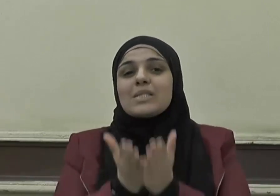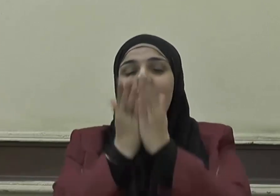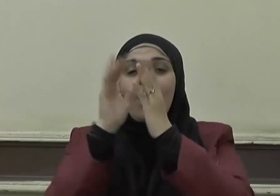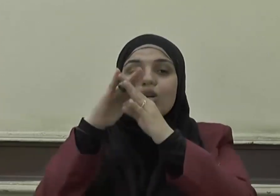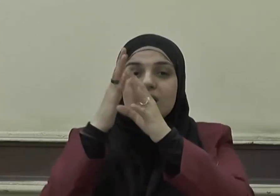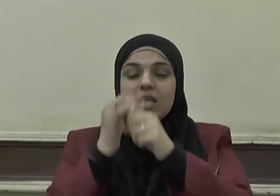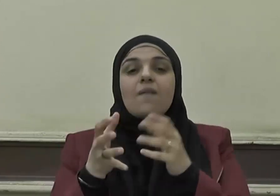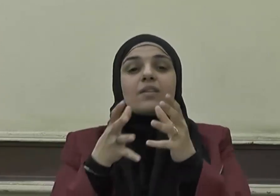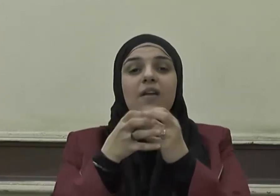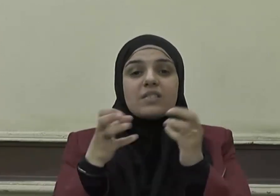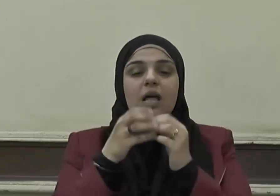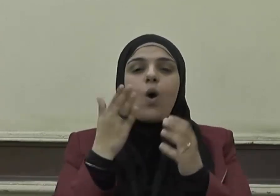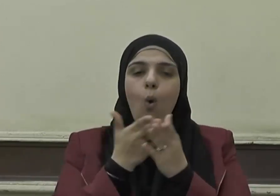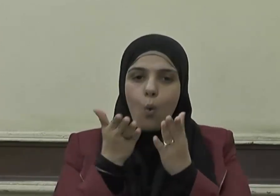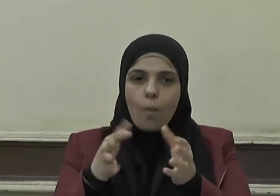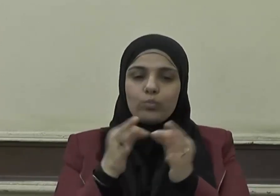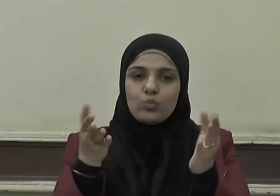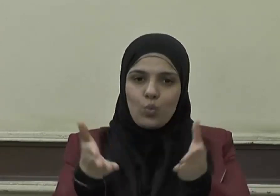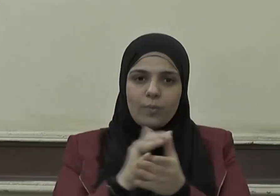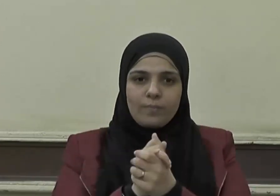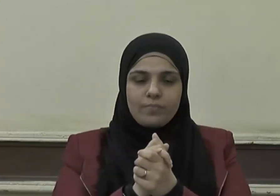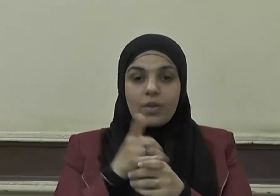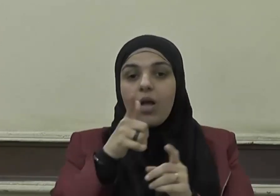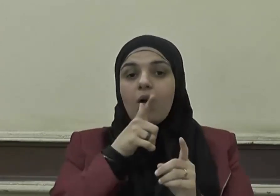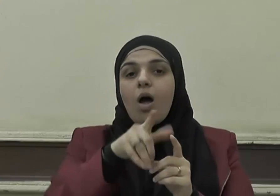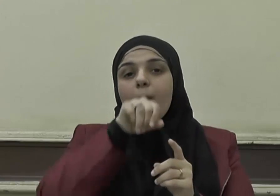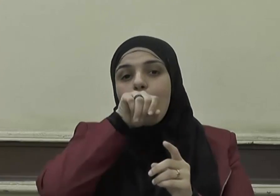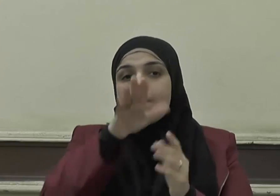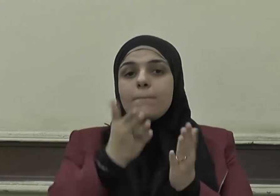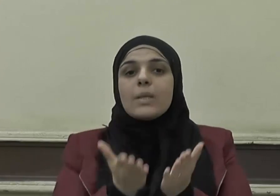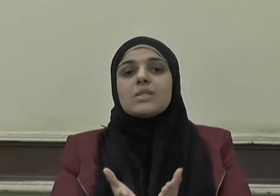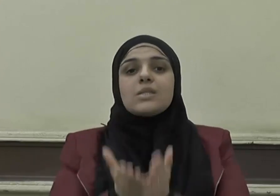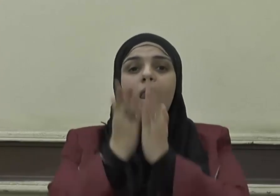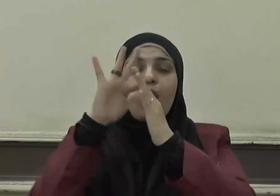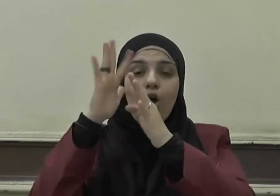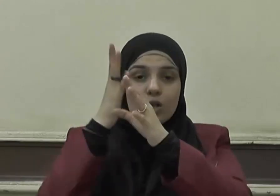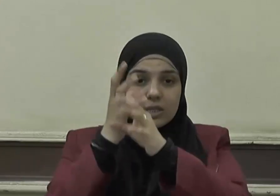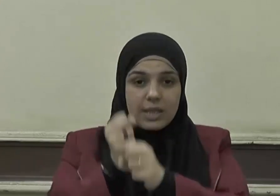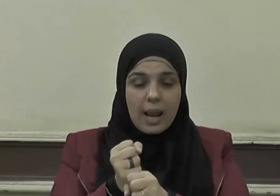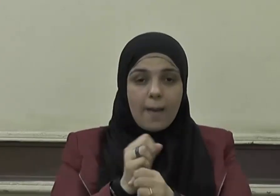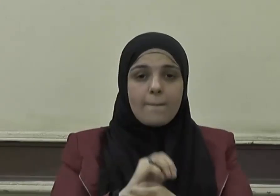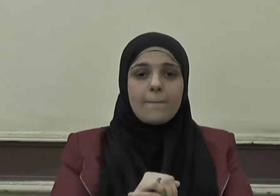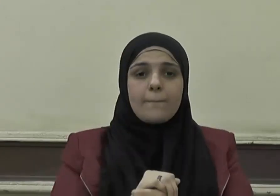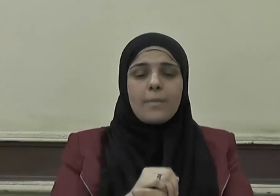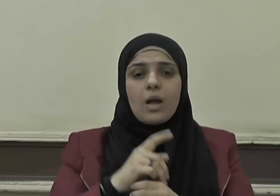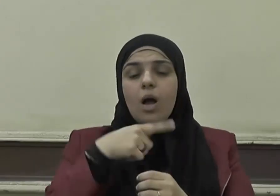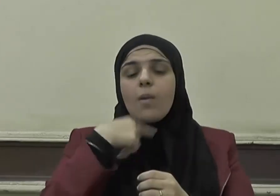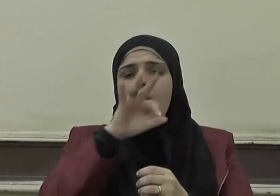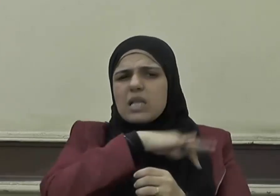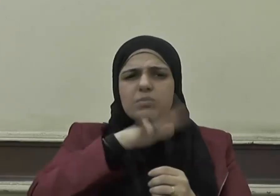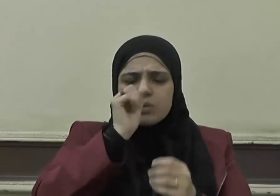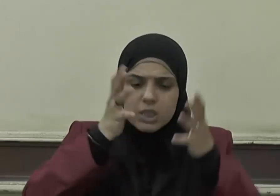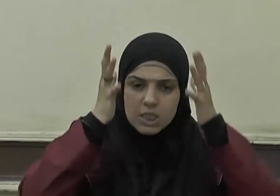عليه وسلم ذلك فقال صلى الله عليه وسلم صلوا كما